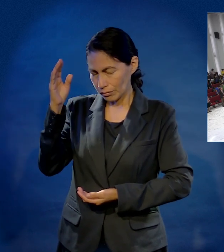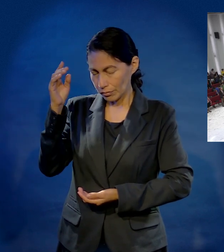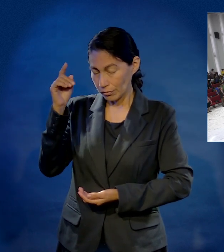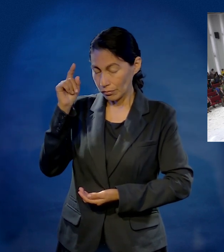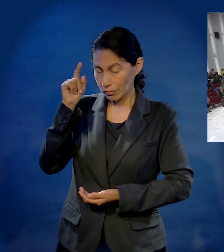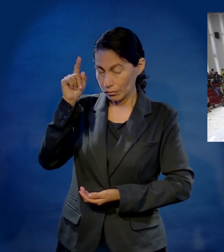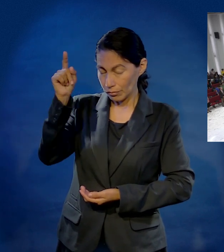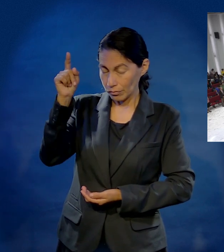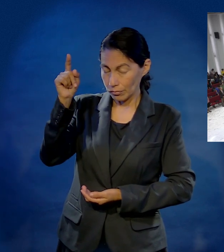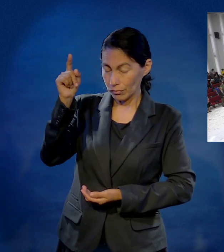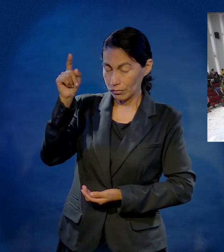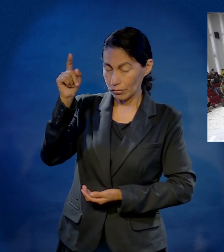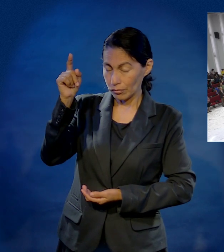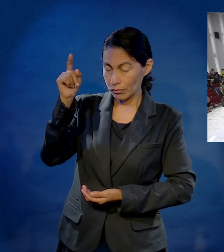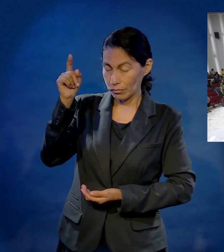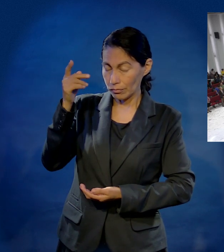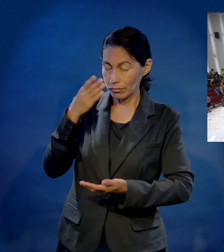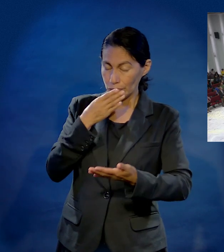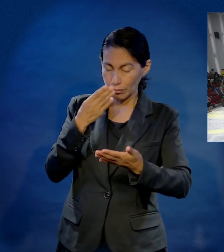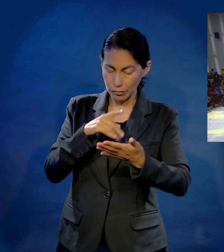gracias por tu palabra que nos da dirección.